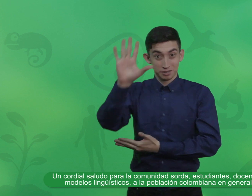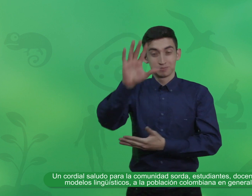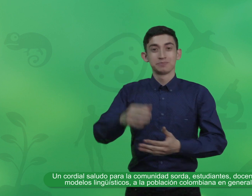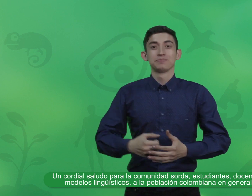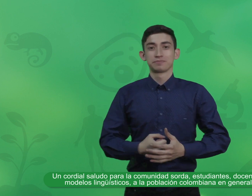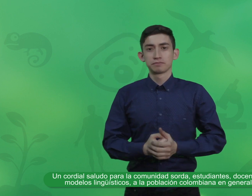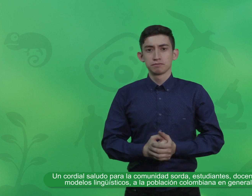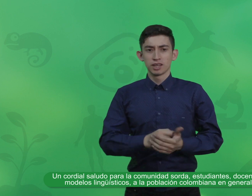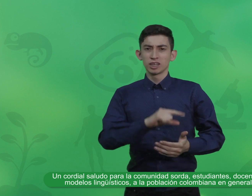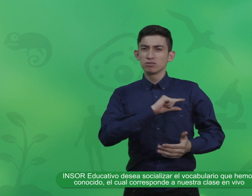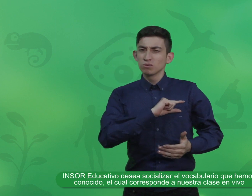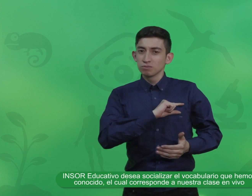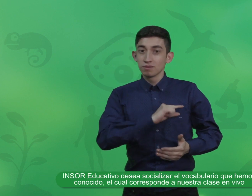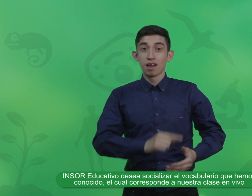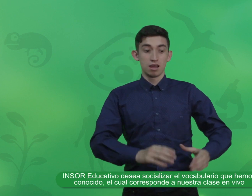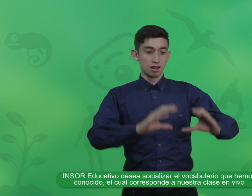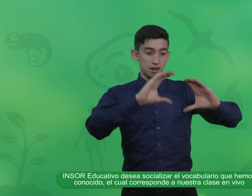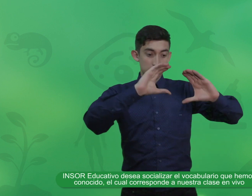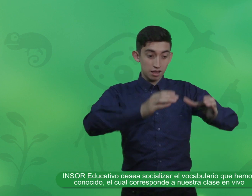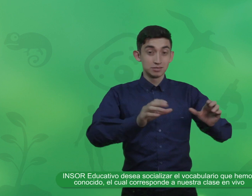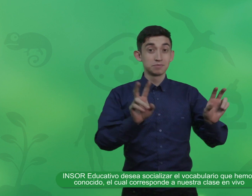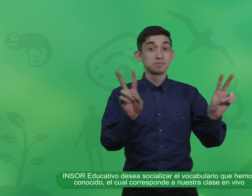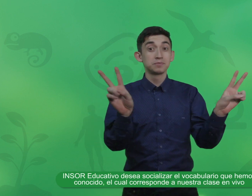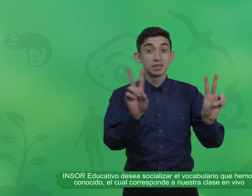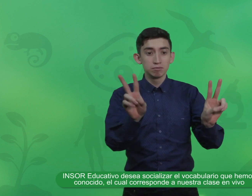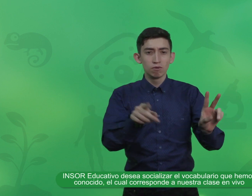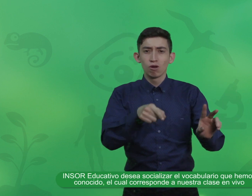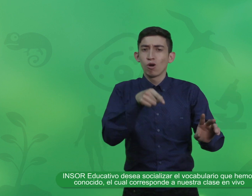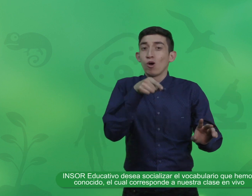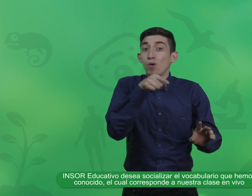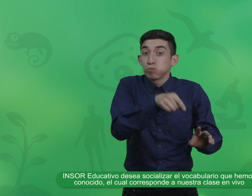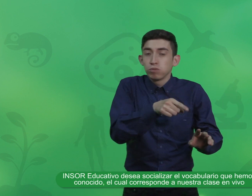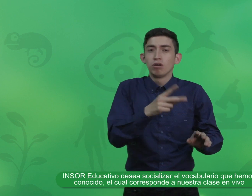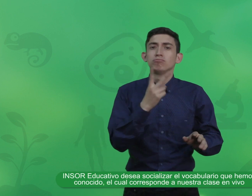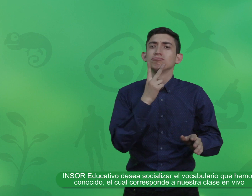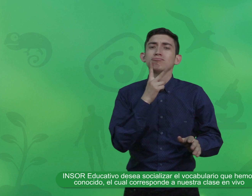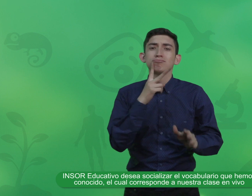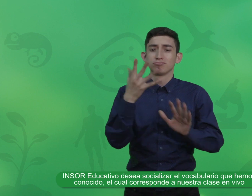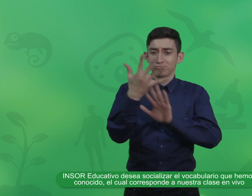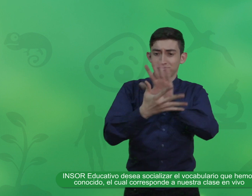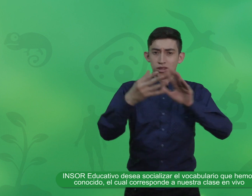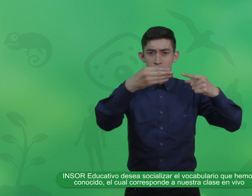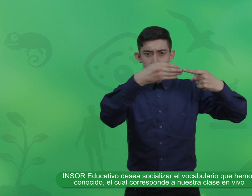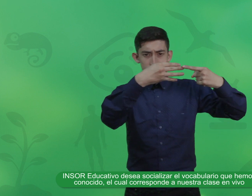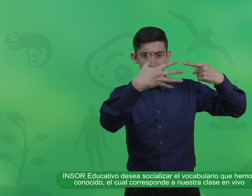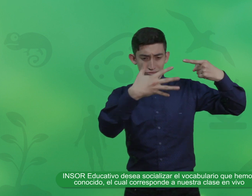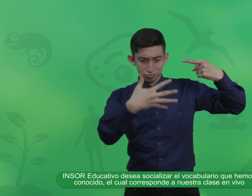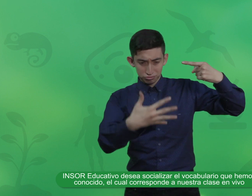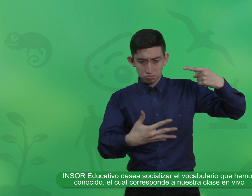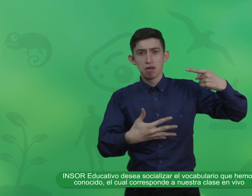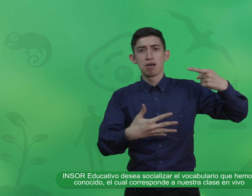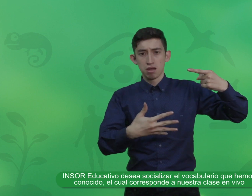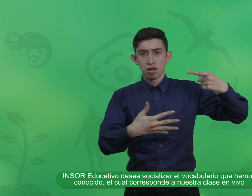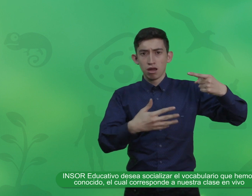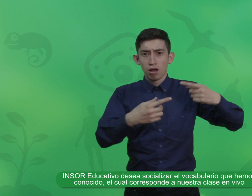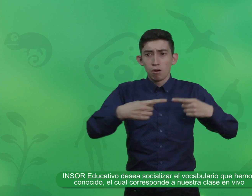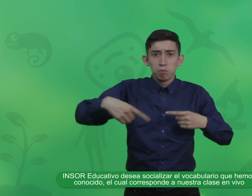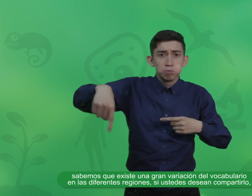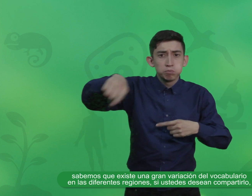a la población colombiana en general. Insor Educativo desea socializar el vocabulario que hemos conocido, el cual corresponde a nuestra